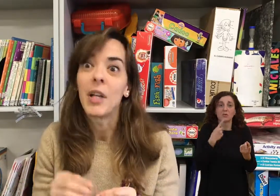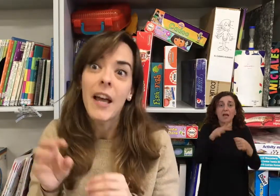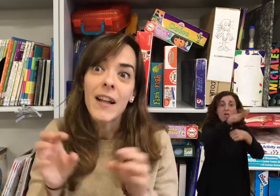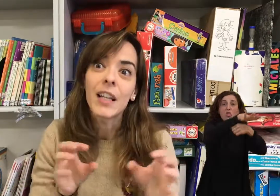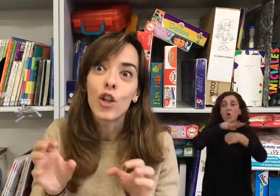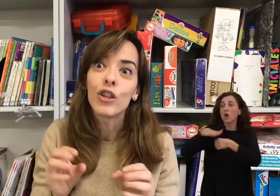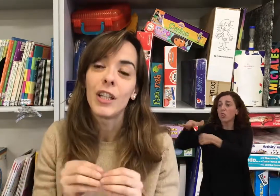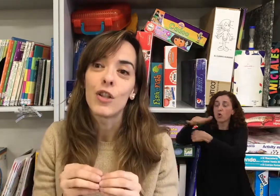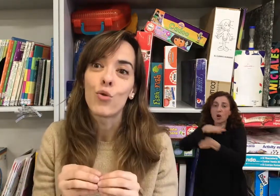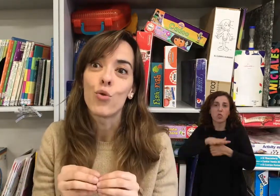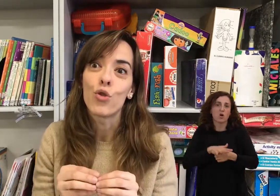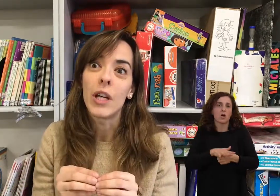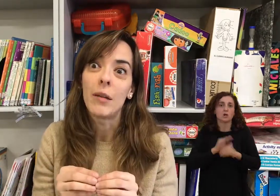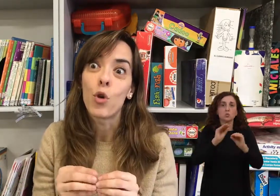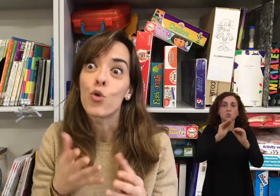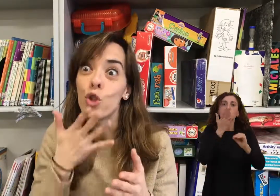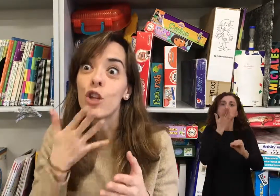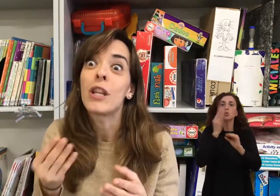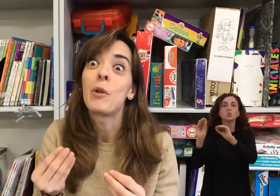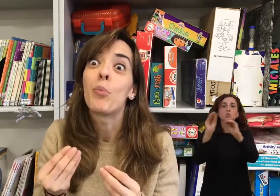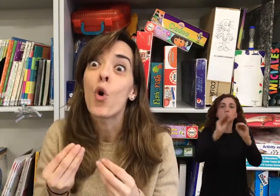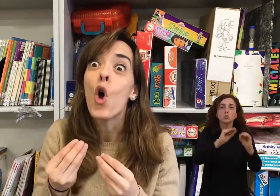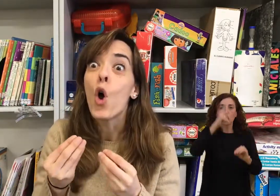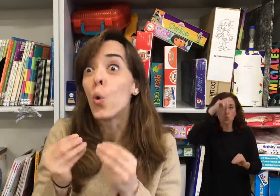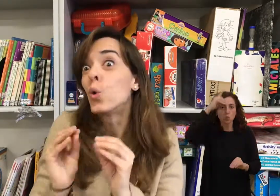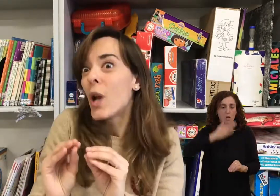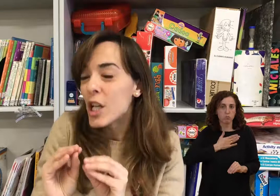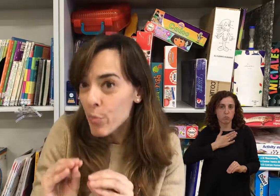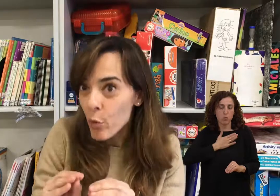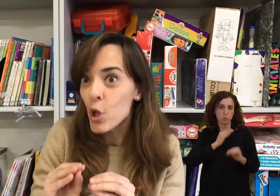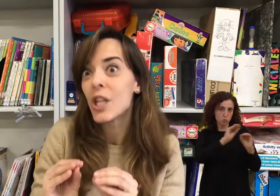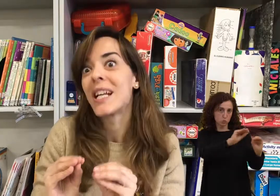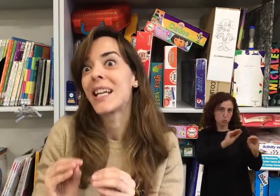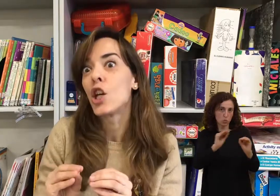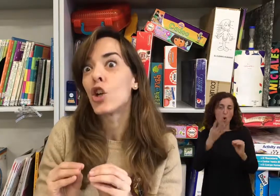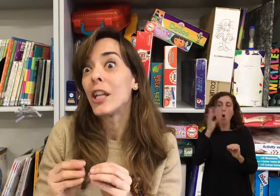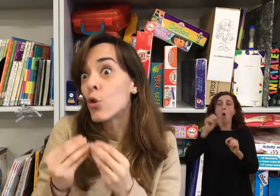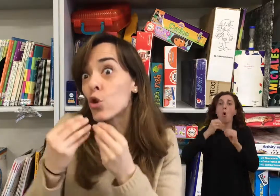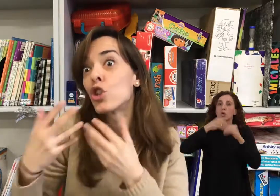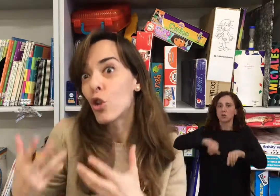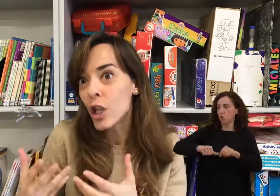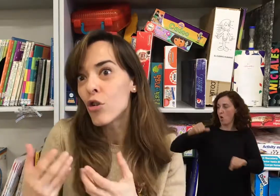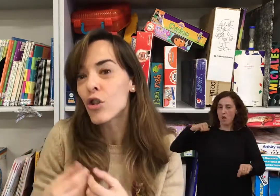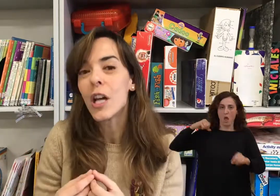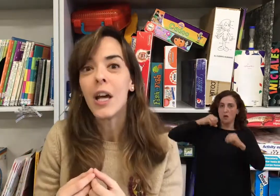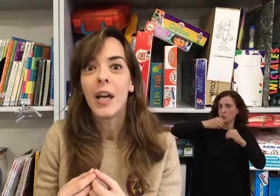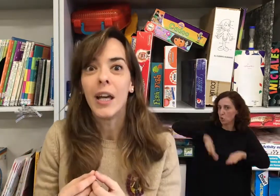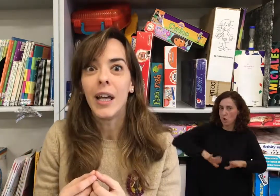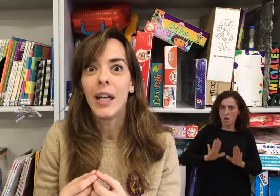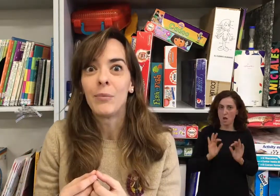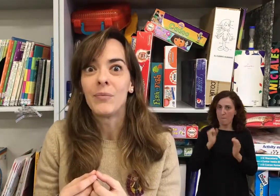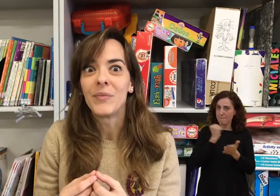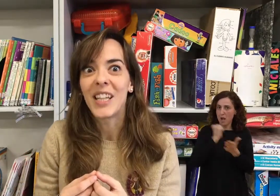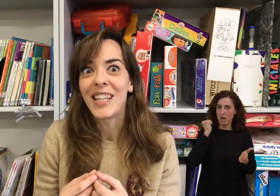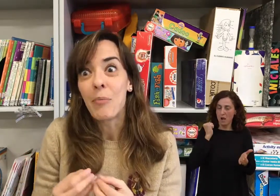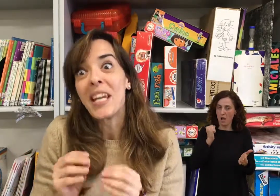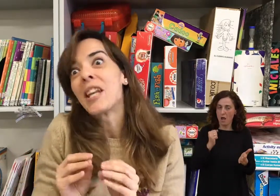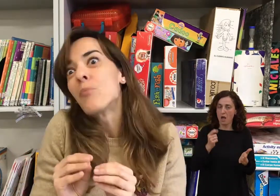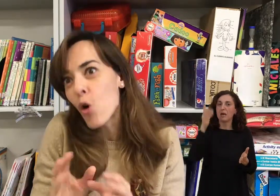también cada región tiene sus, a lo mejor sus signos también un poco culturales propios de esa región, incluso históricos, que también quiere un poco